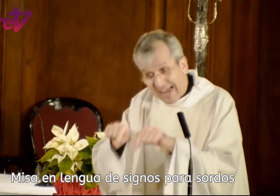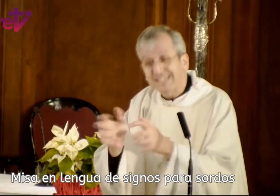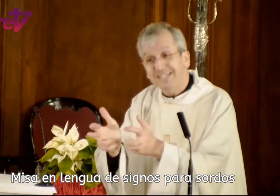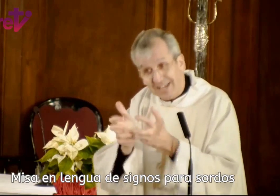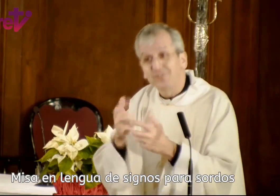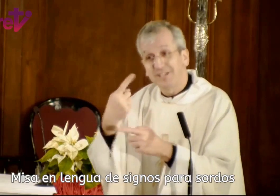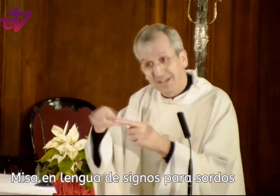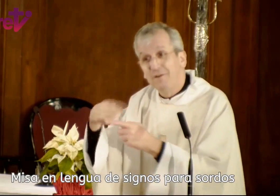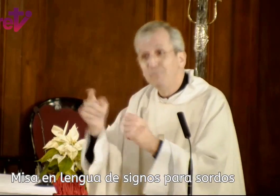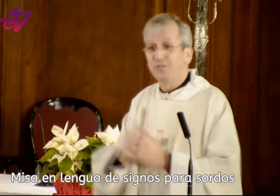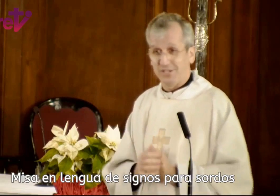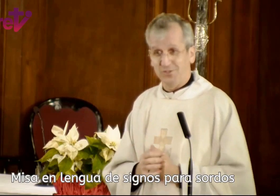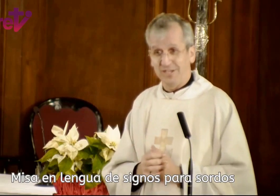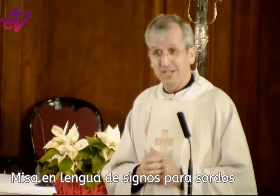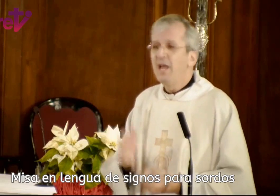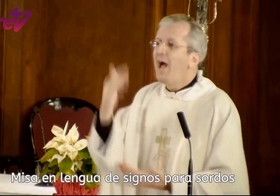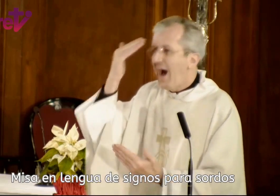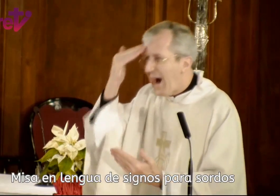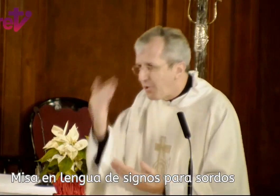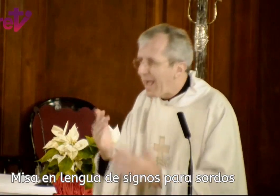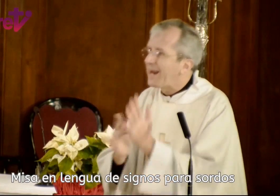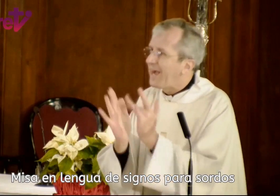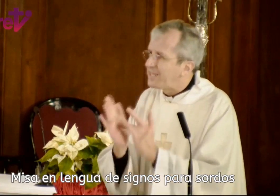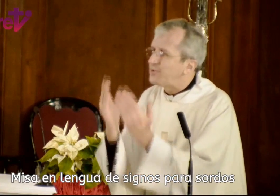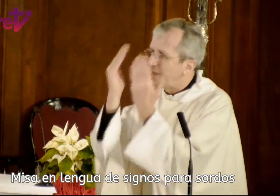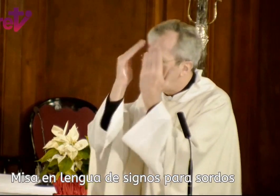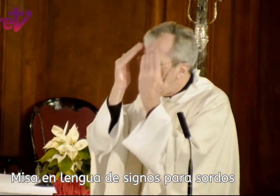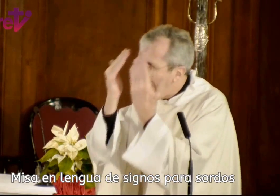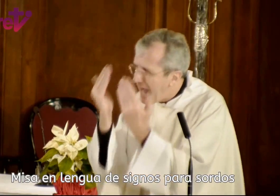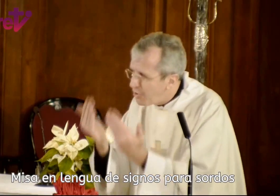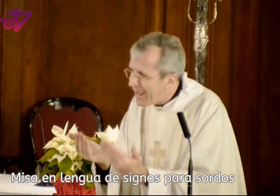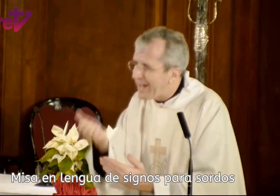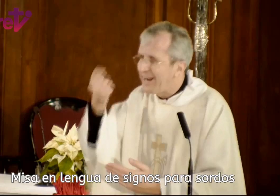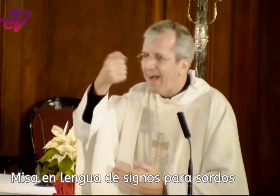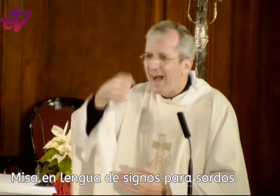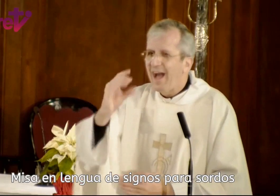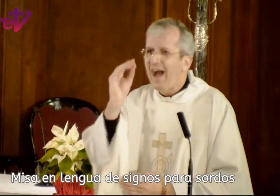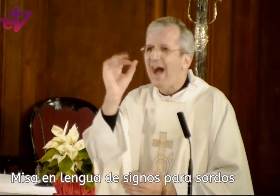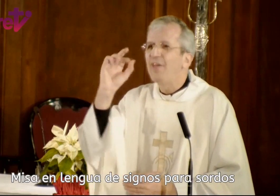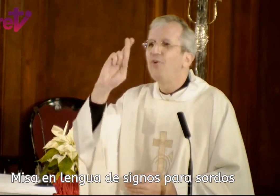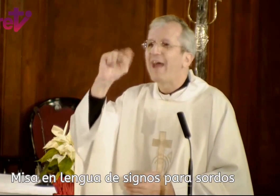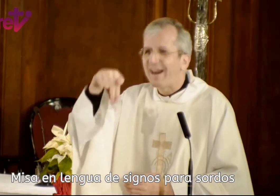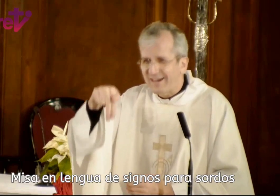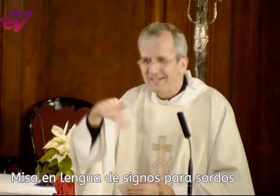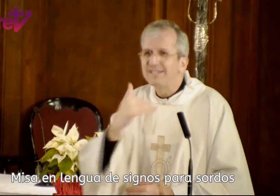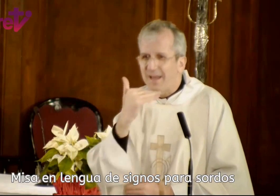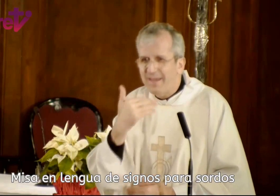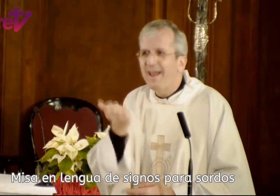Así se consiguen muchas cosas. Adorar a Jesús, es decir, adorar, adorar, saber